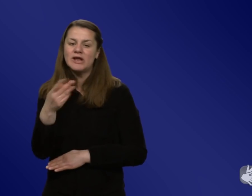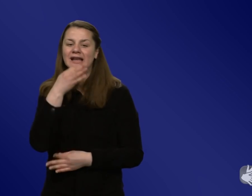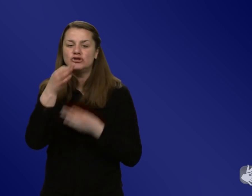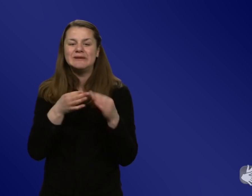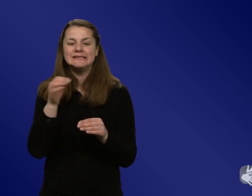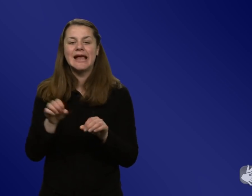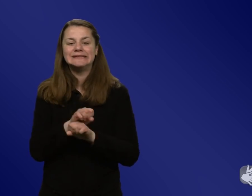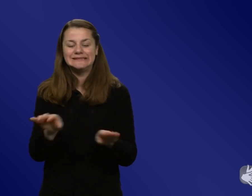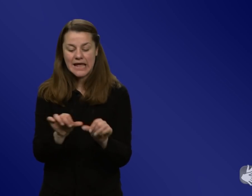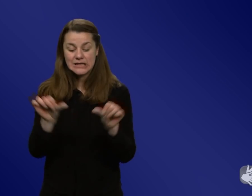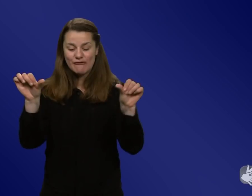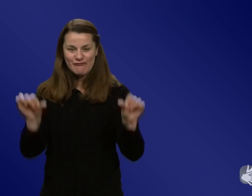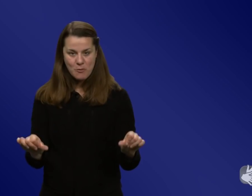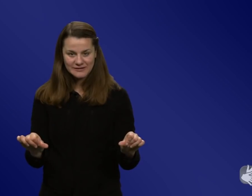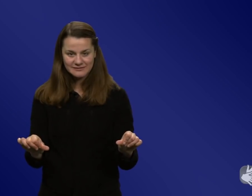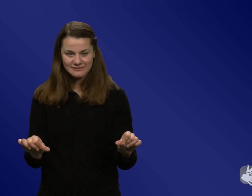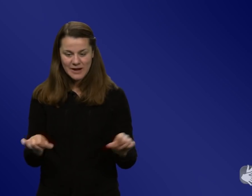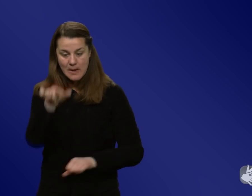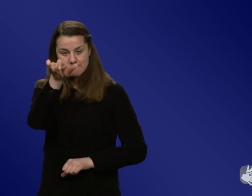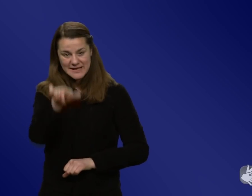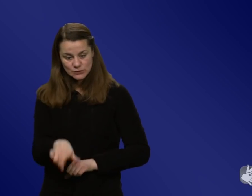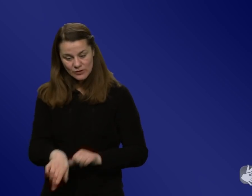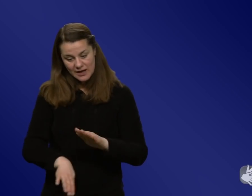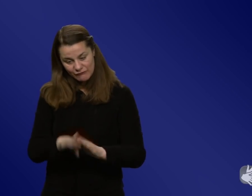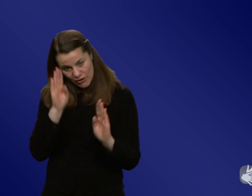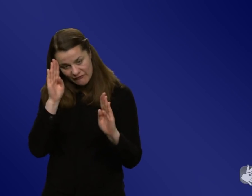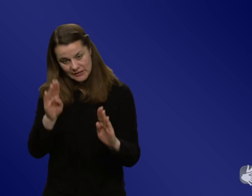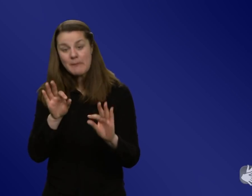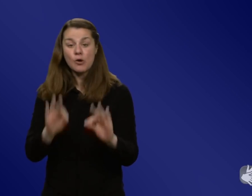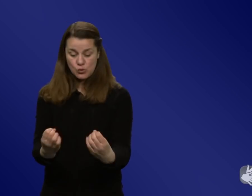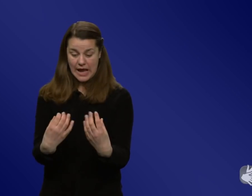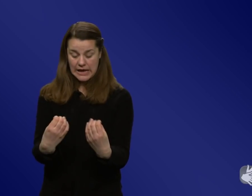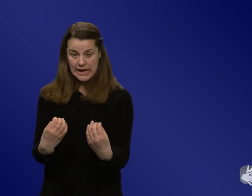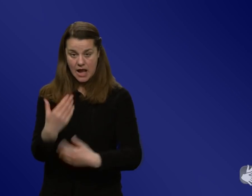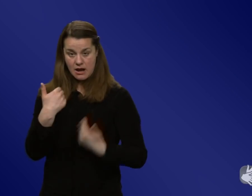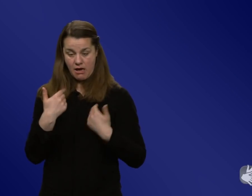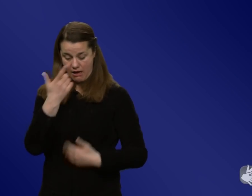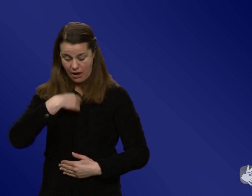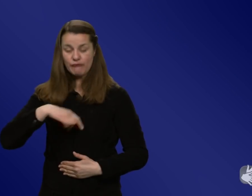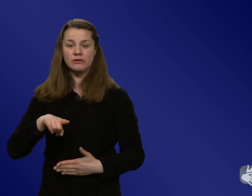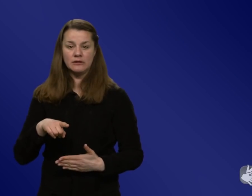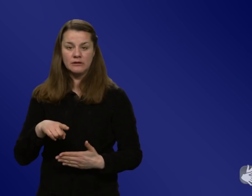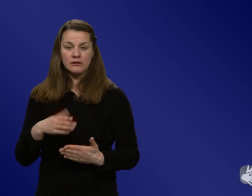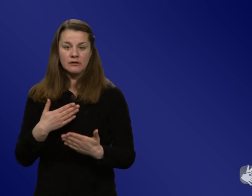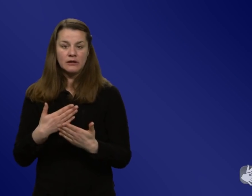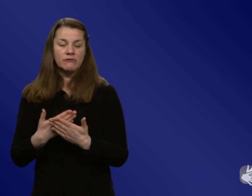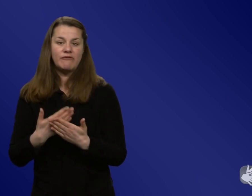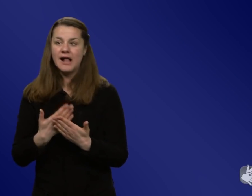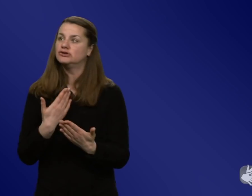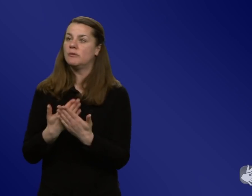vertrauenswürdige Informationen gut erklärt bekommt. Also weil es wird immer wieder gesagt, oh Gott, das Video von, weiß